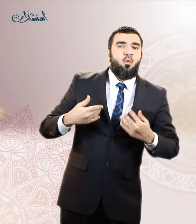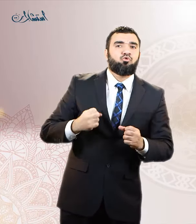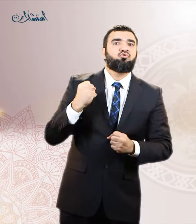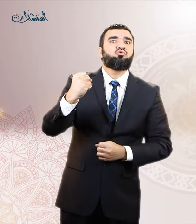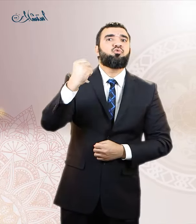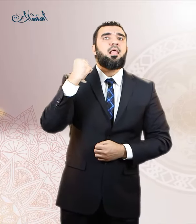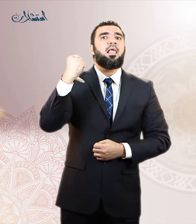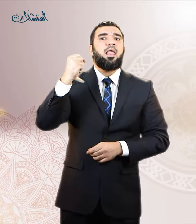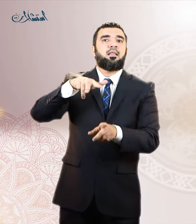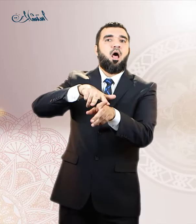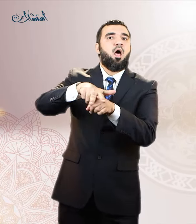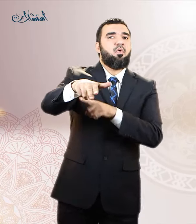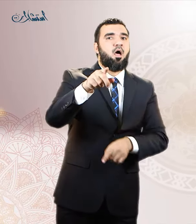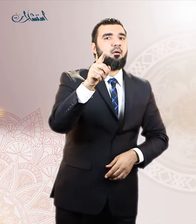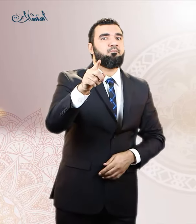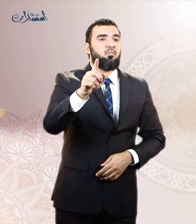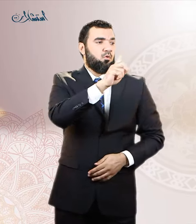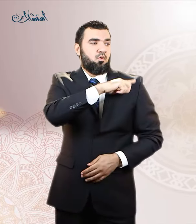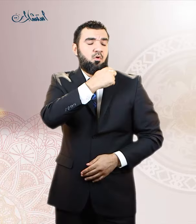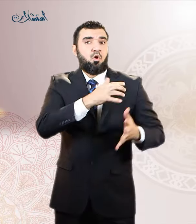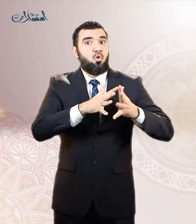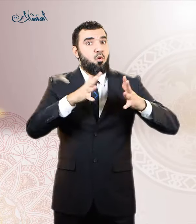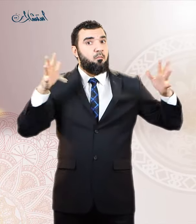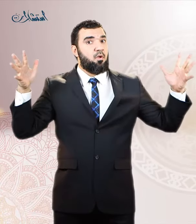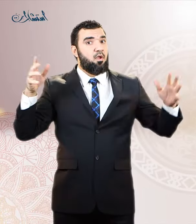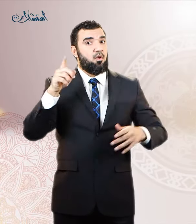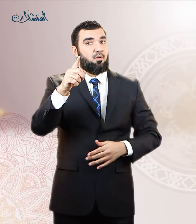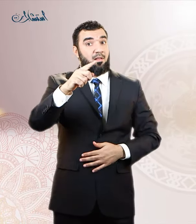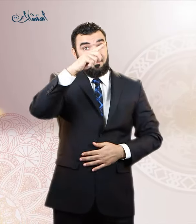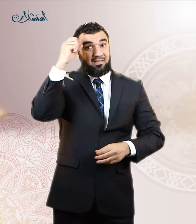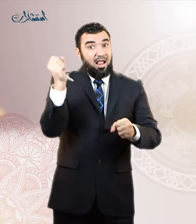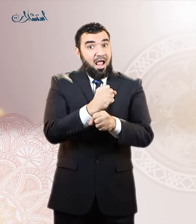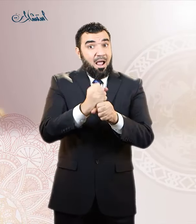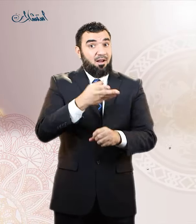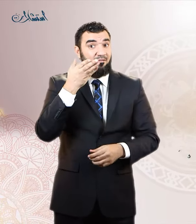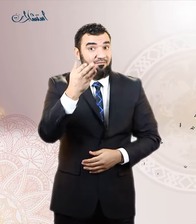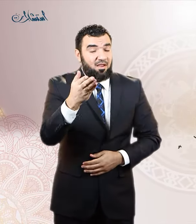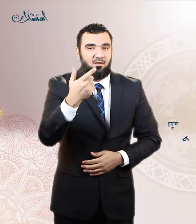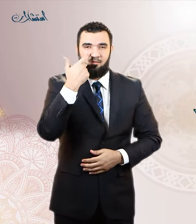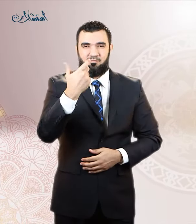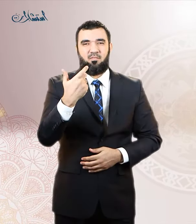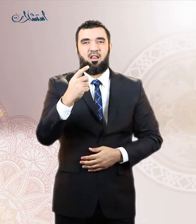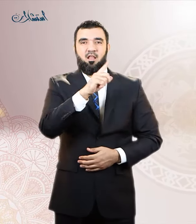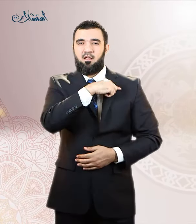العذاب وأليم العقاب لمن وقع في هذه الذنوب فان تفكرك